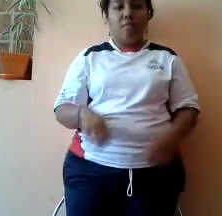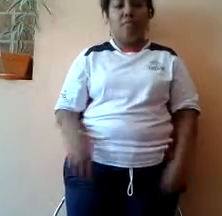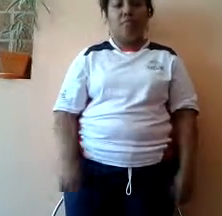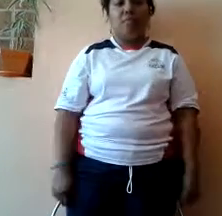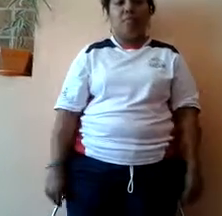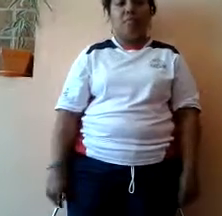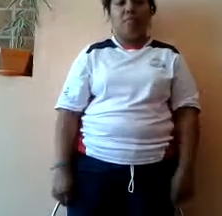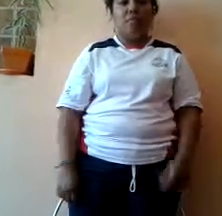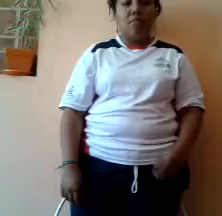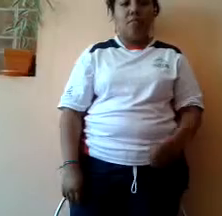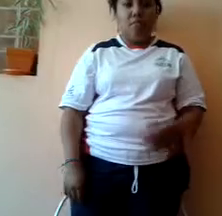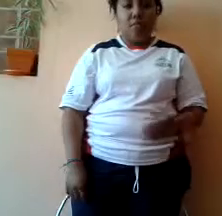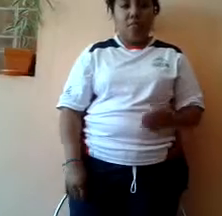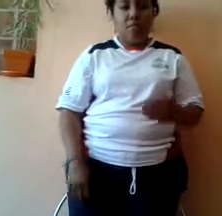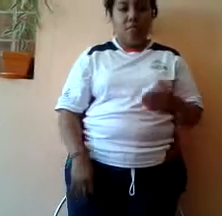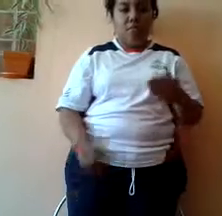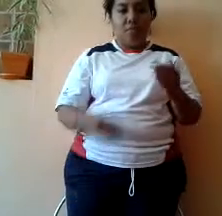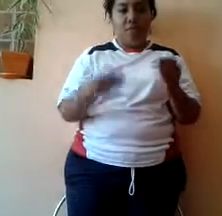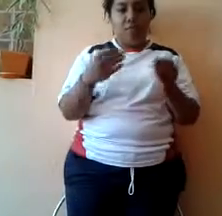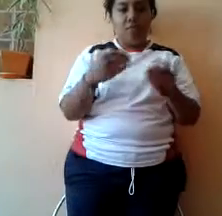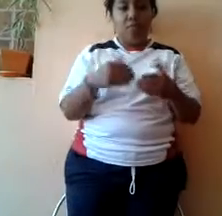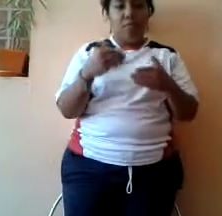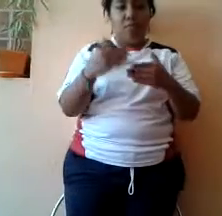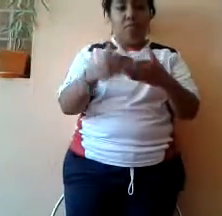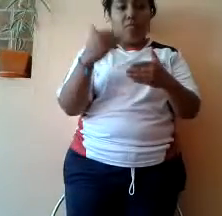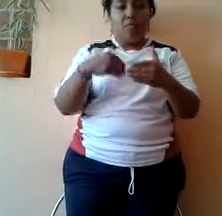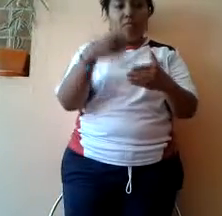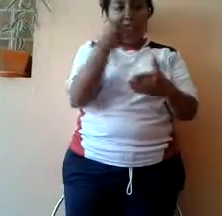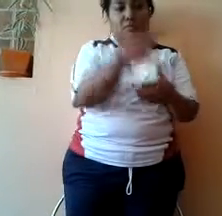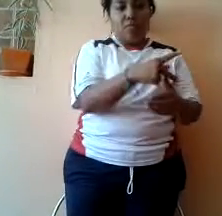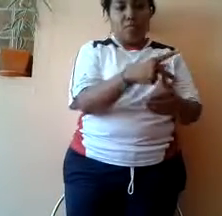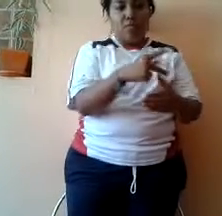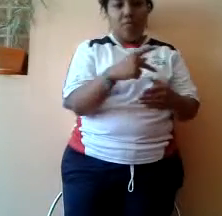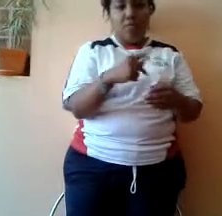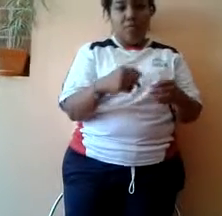decidieron montarse a su espalda una gran fiesta de cumpleaños